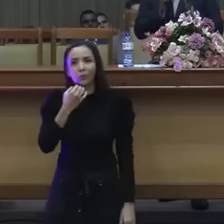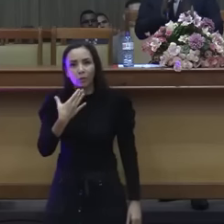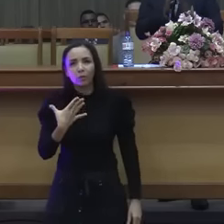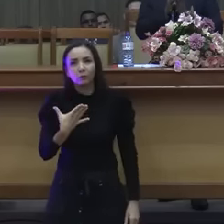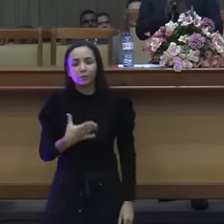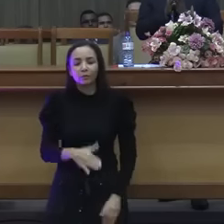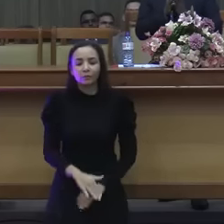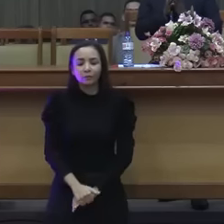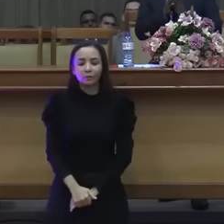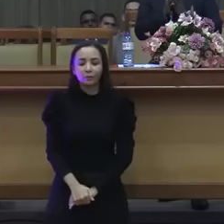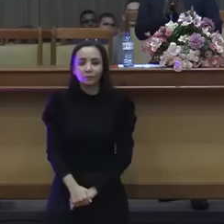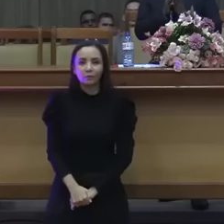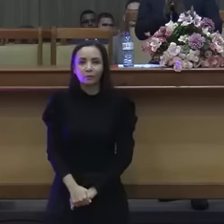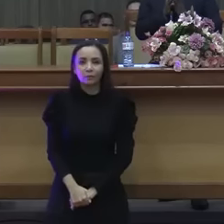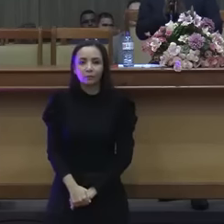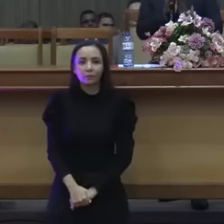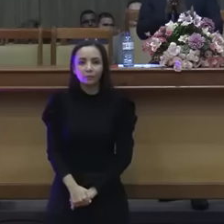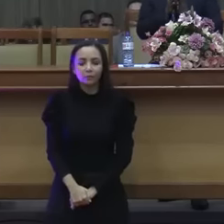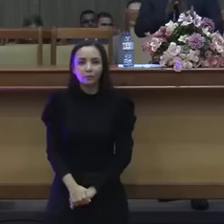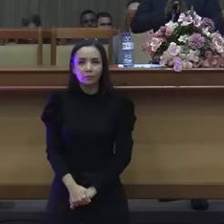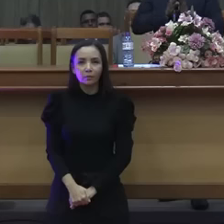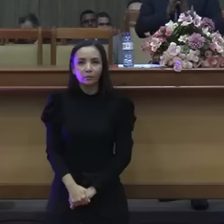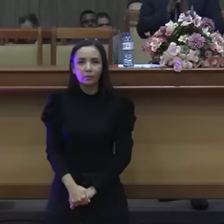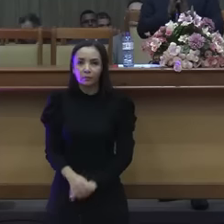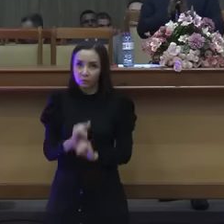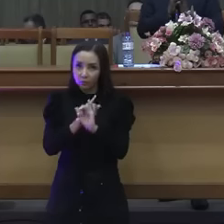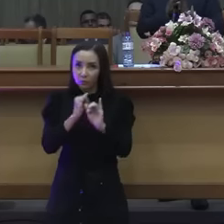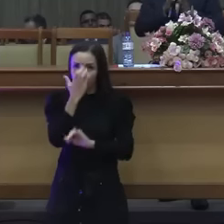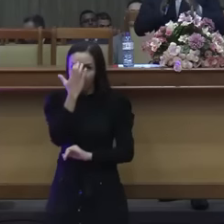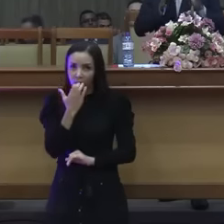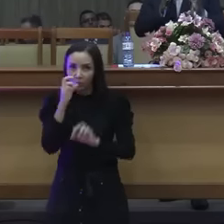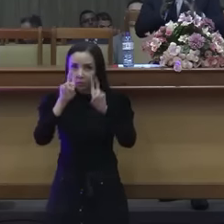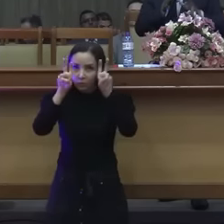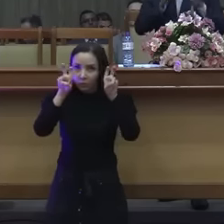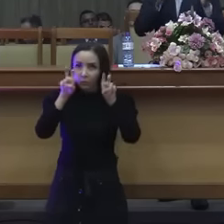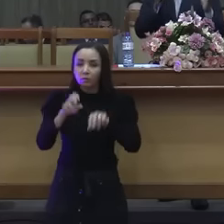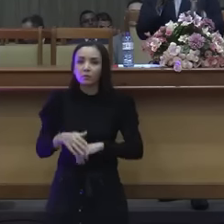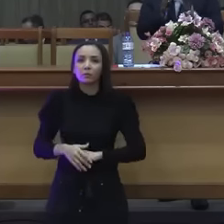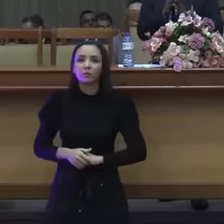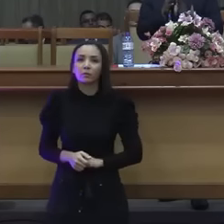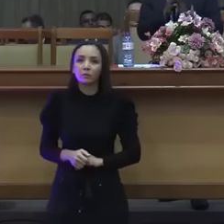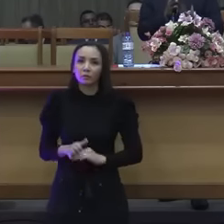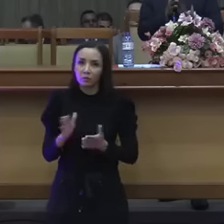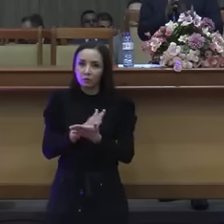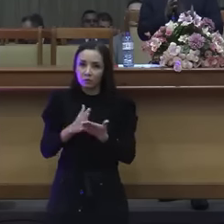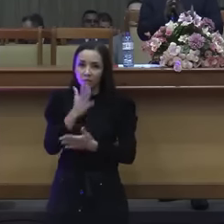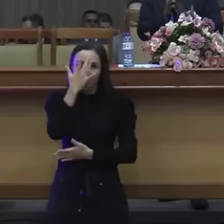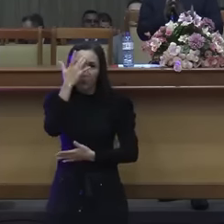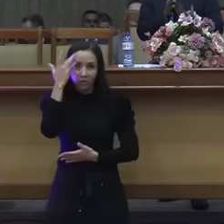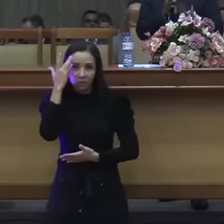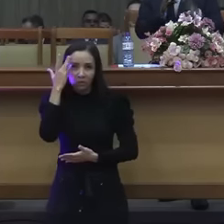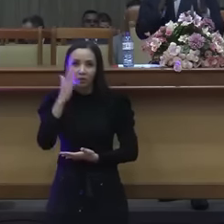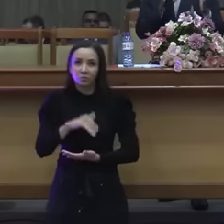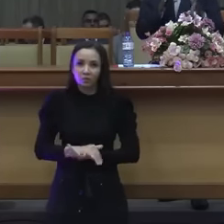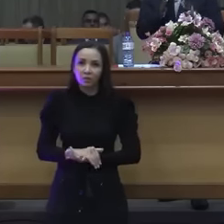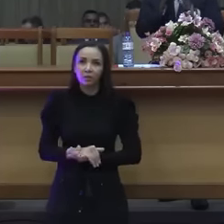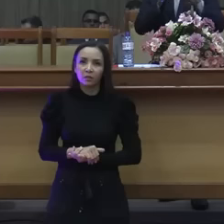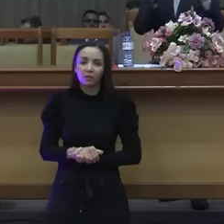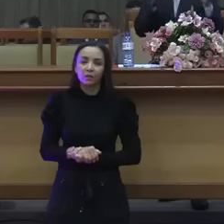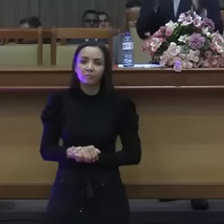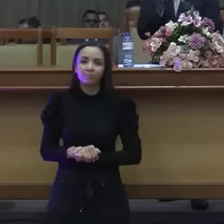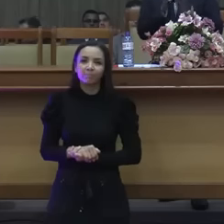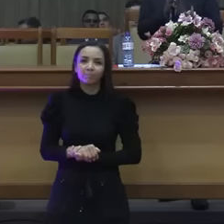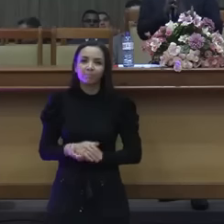costume é coisa boa. Olha que eu vou falar um assunto bem sério aqui, como é gravado, muita gente gosta de polêmica e os teólogos também,